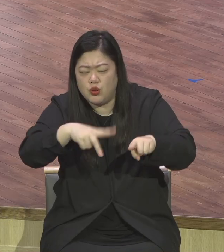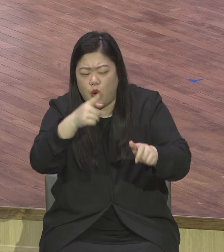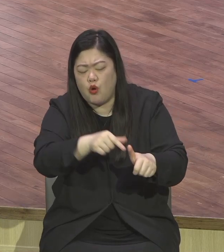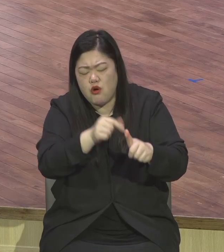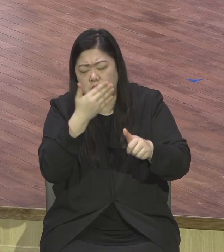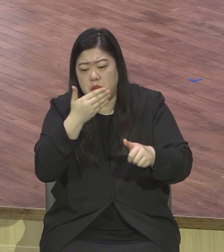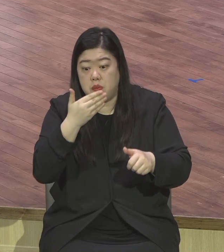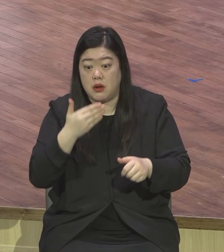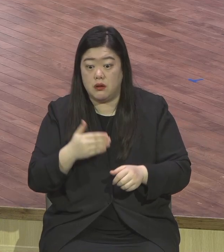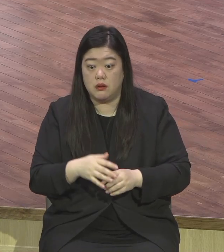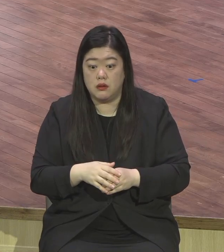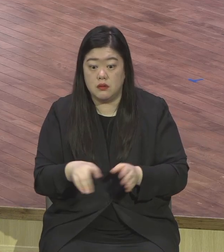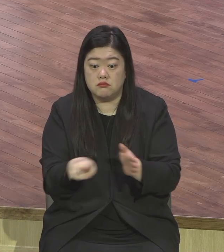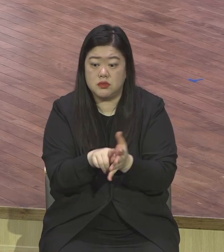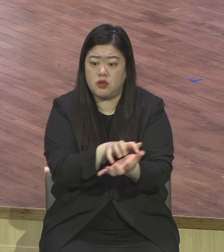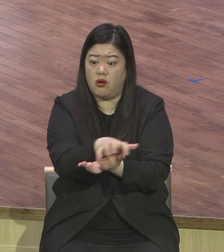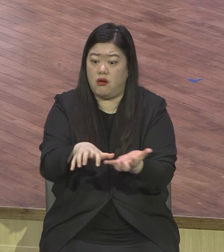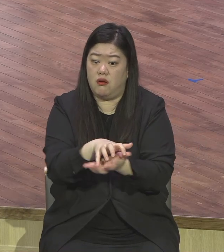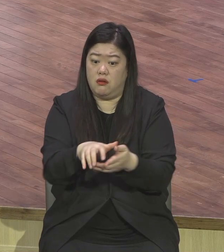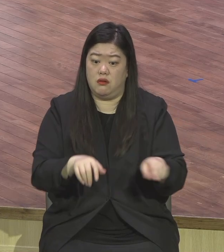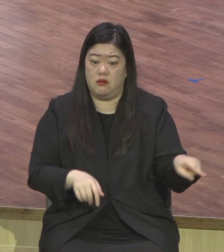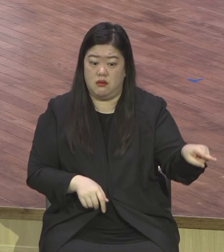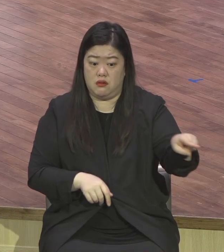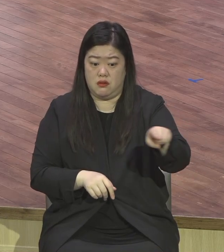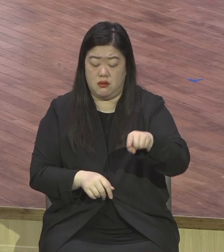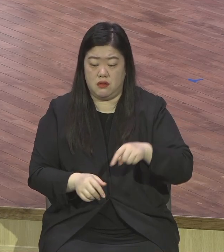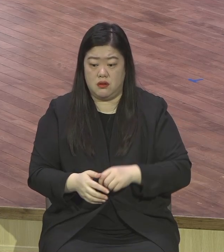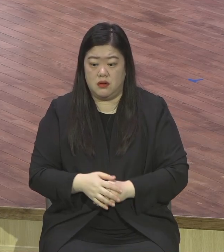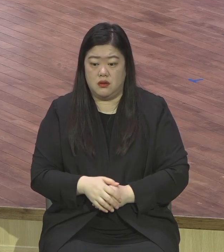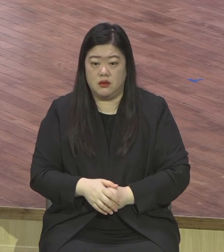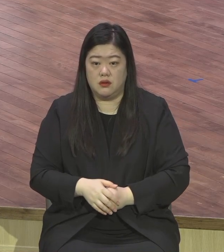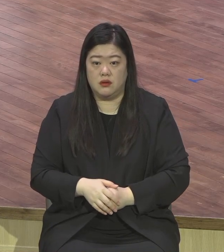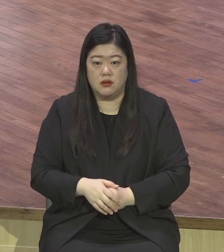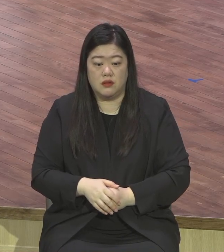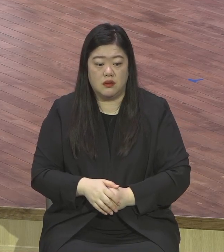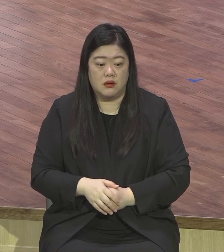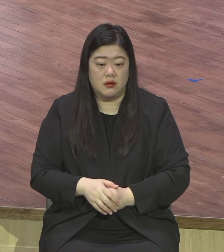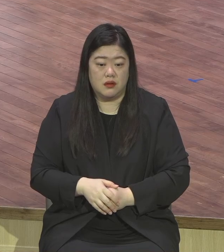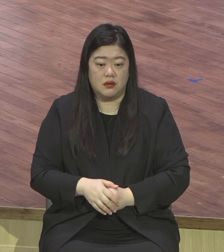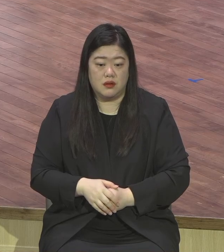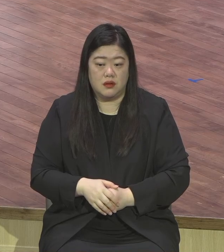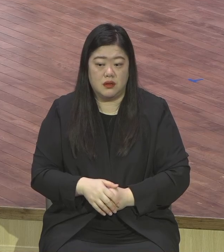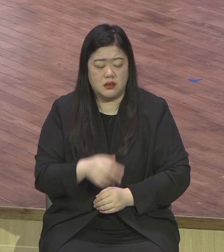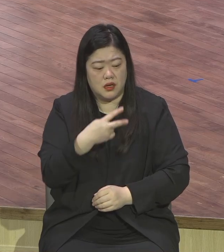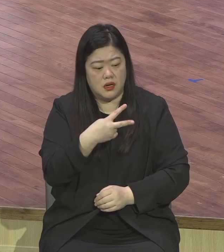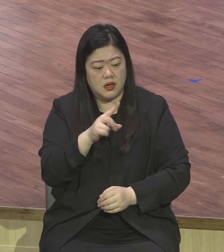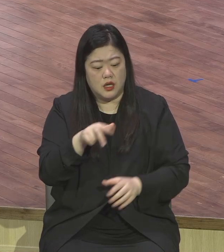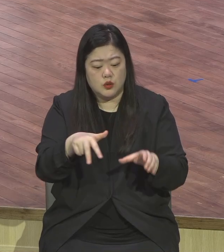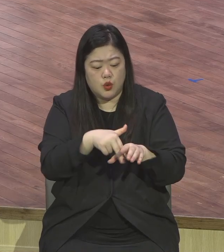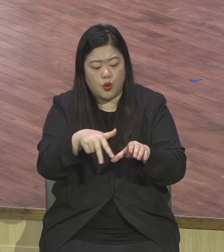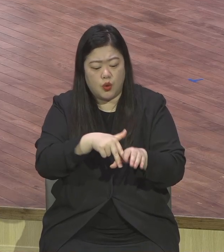절에 가서 서로 강당 교류하고 다원주의 종교 다원주의